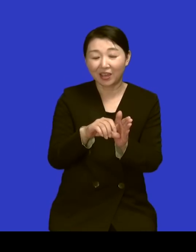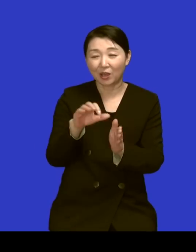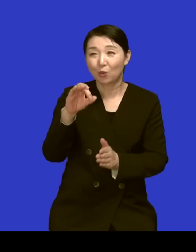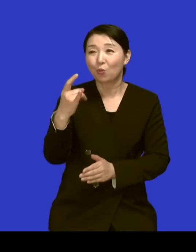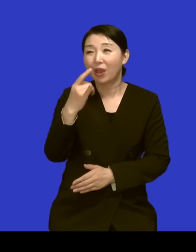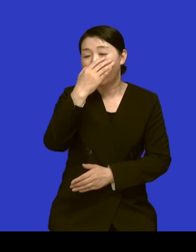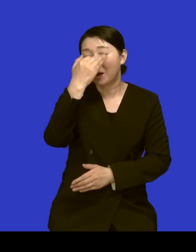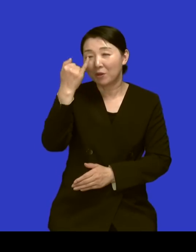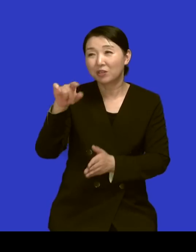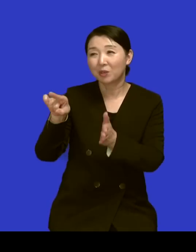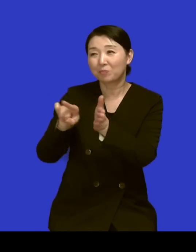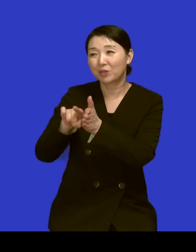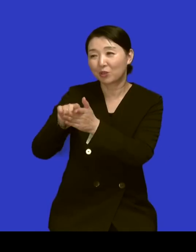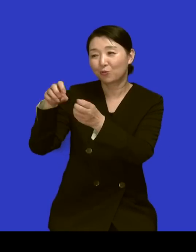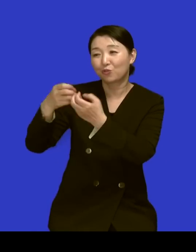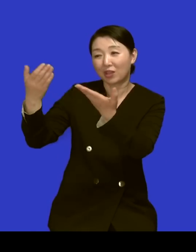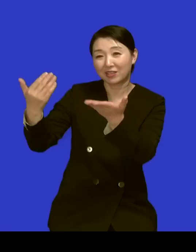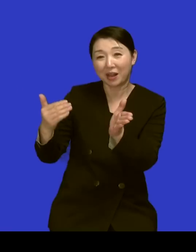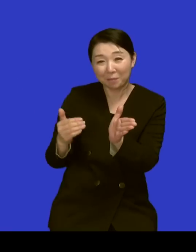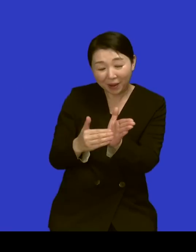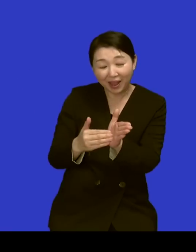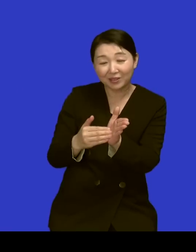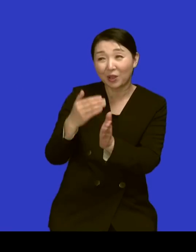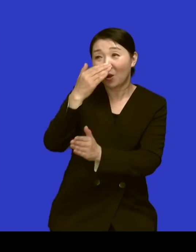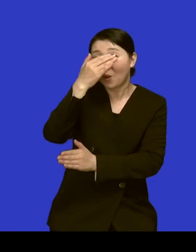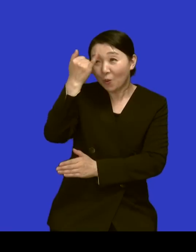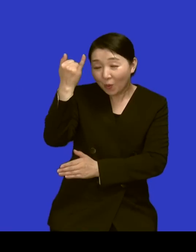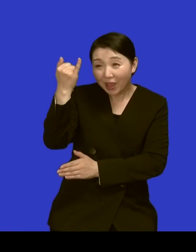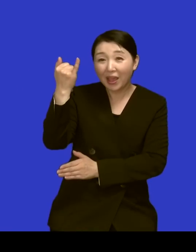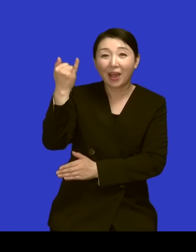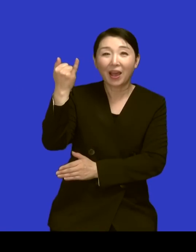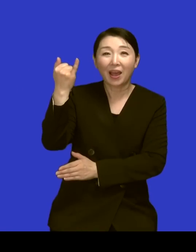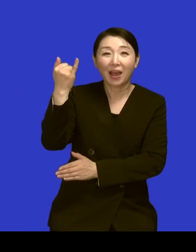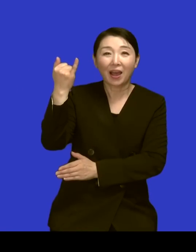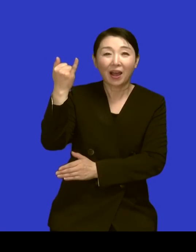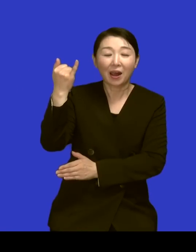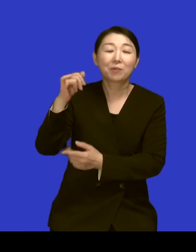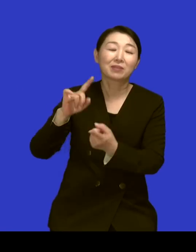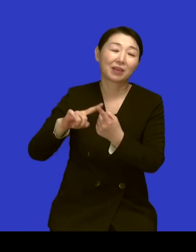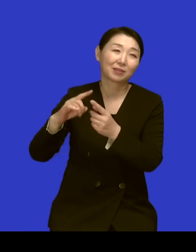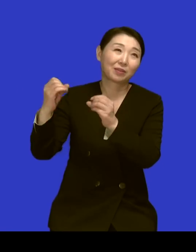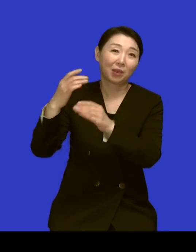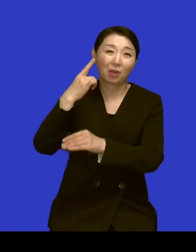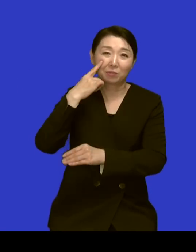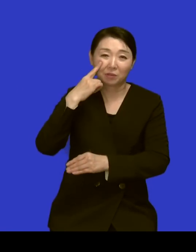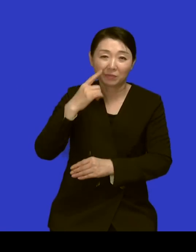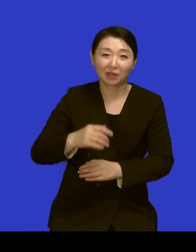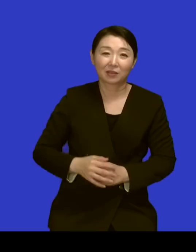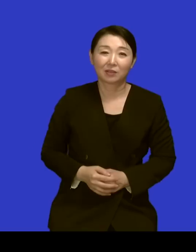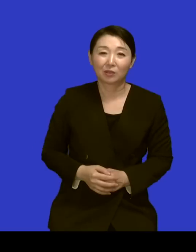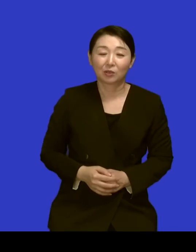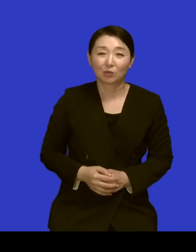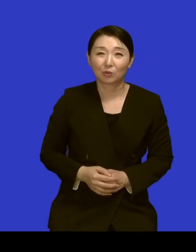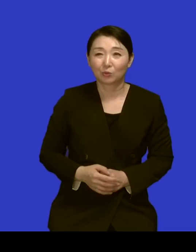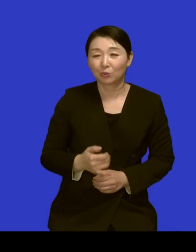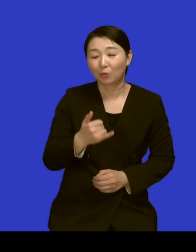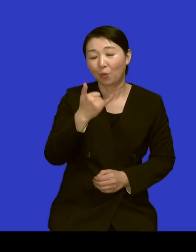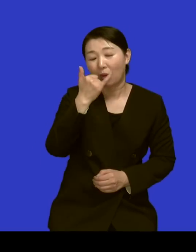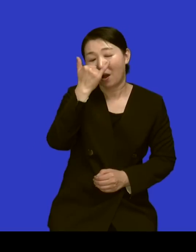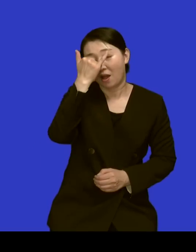이야기를 좀 나눠볼게요 정말요? 네 외할머니가 뭐 그 동네에서 굉장히 네 덕을 많이 쌓은 아주 훌륭한 분이셨다면서요 외할머니 얘기는 한